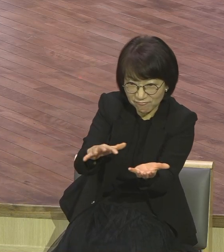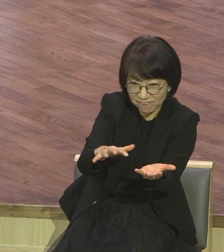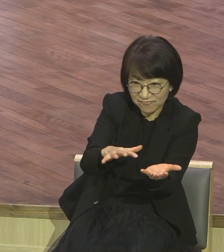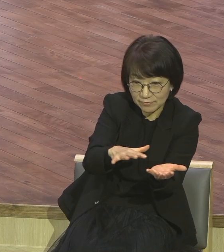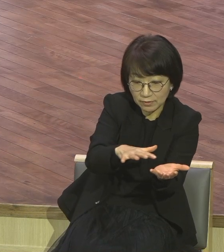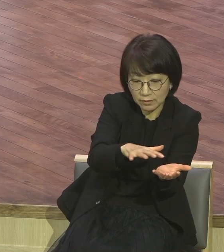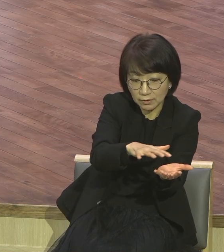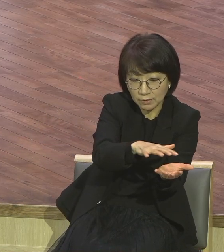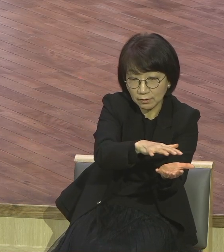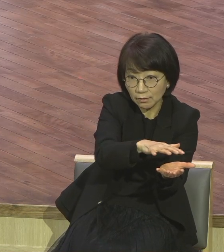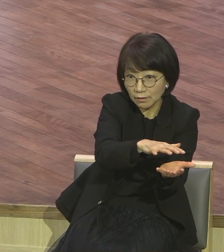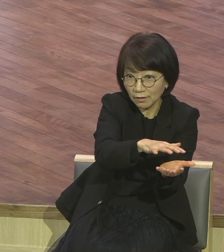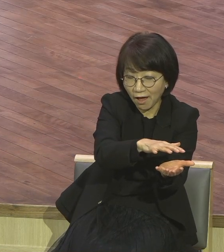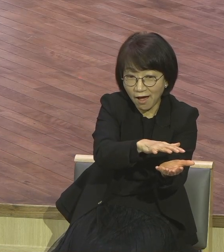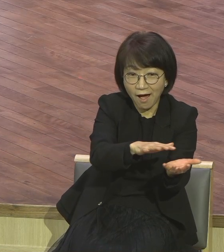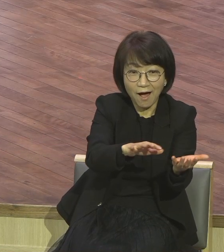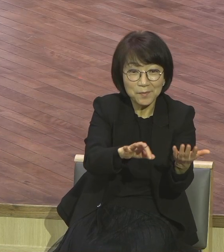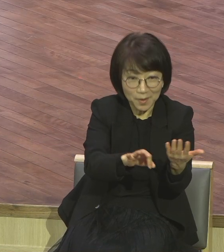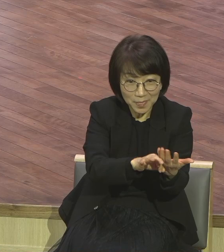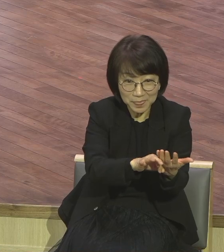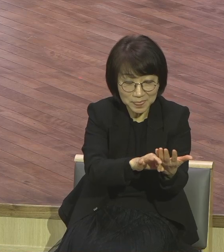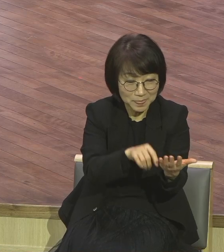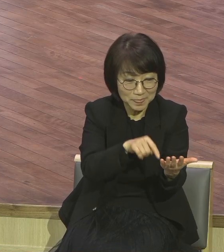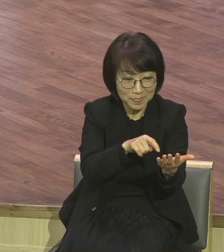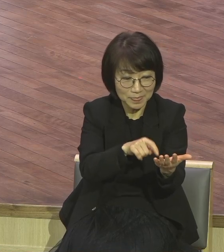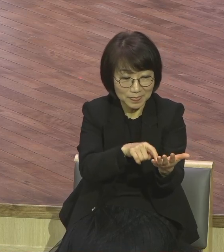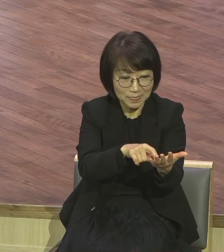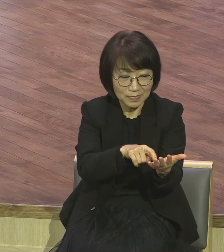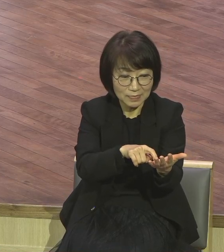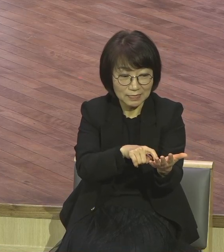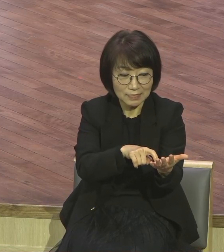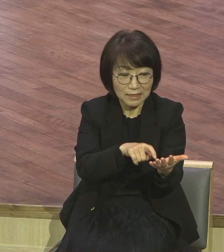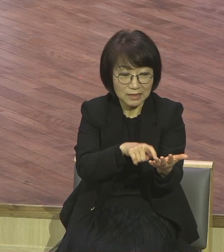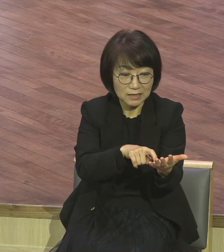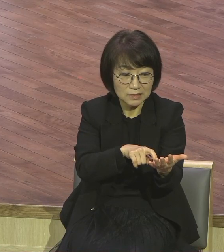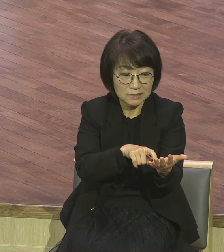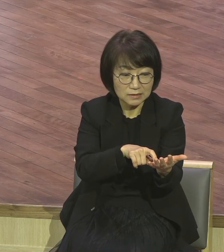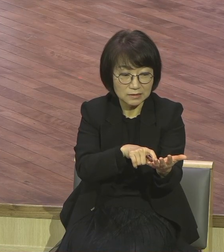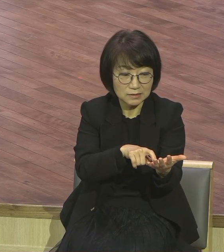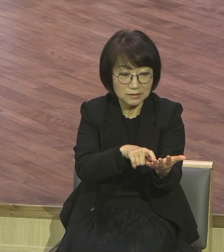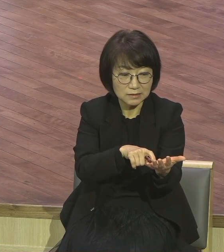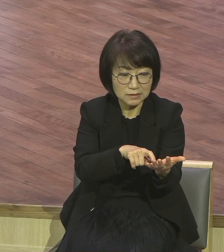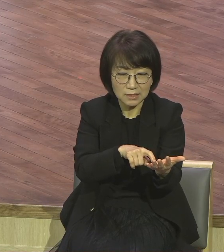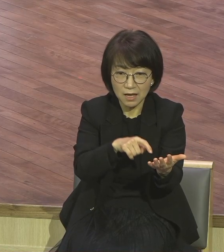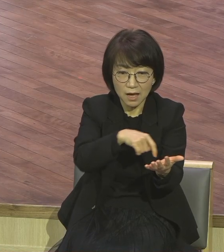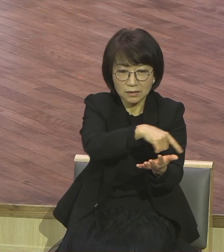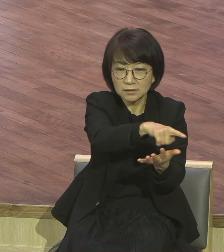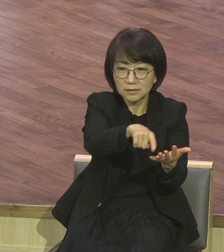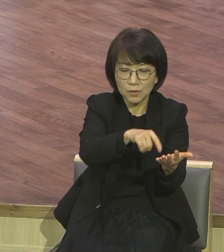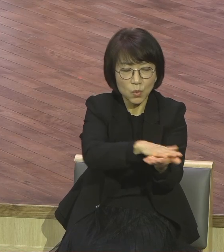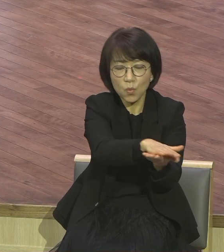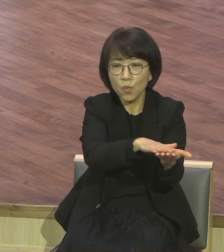되느냐 허드슨강의 위에 상류에 있는 유원지들이 다 오염이 되어버려요.